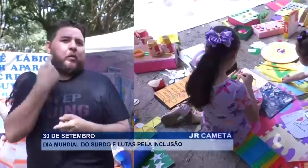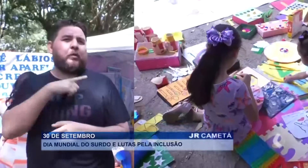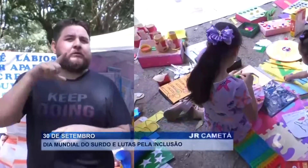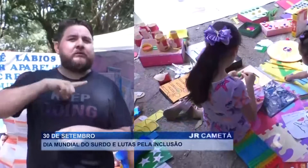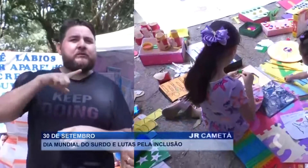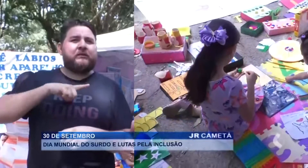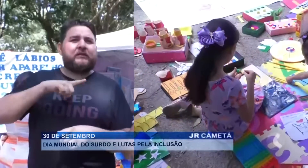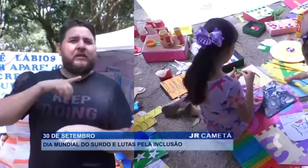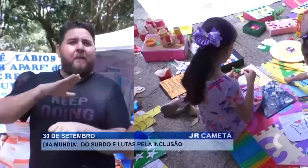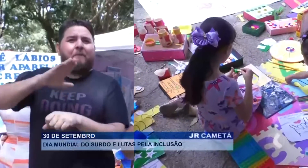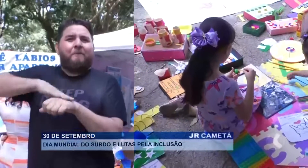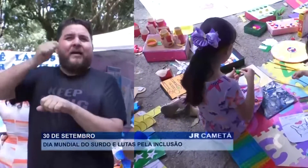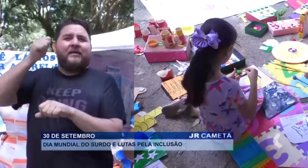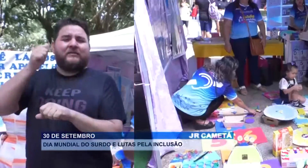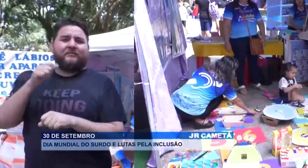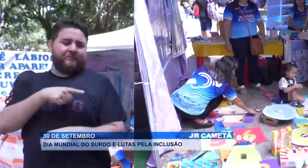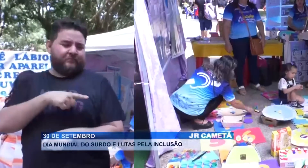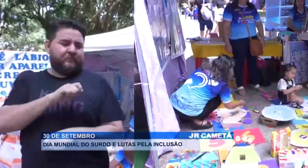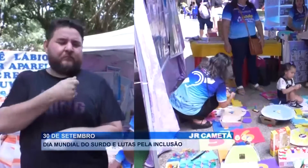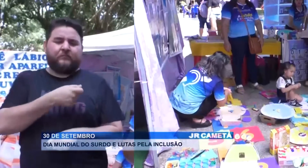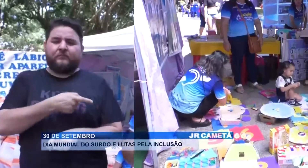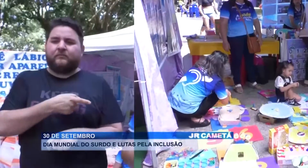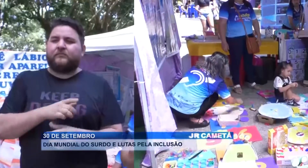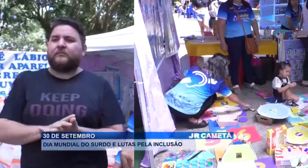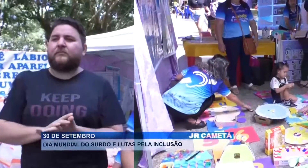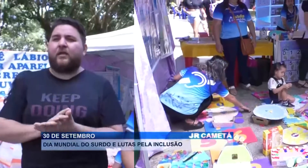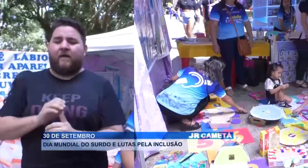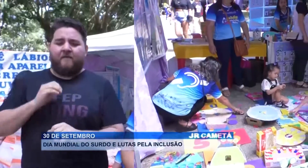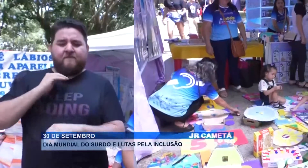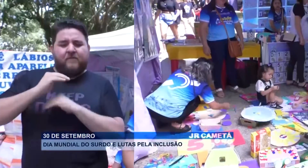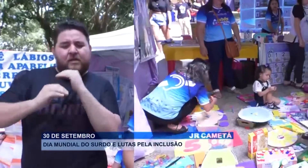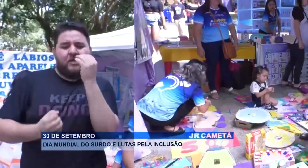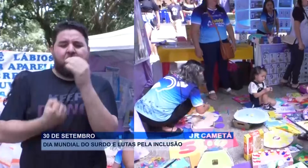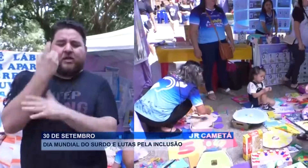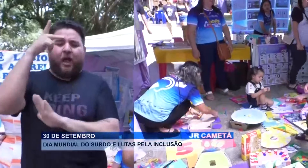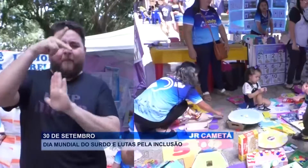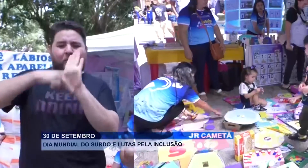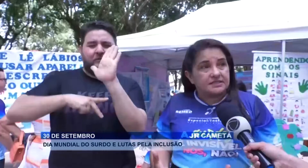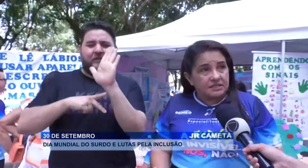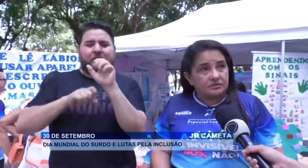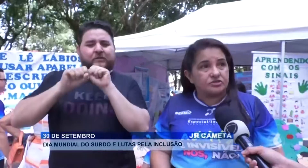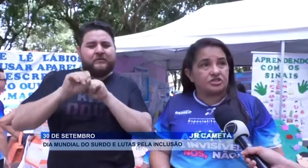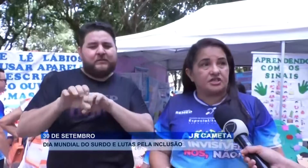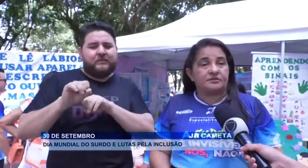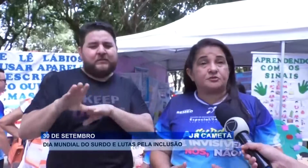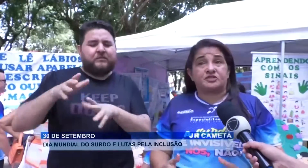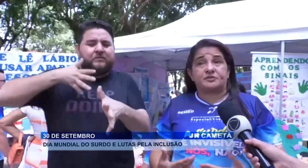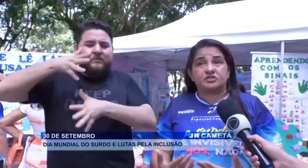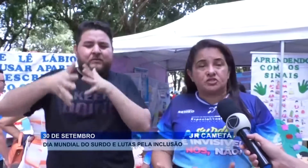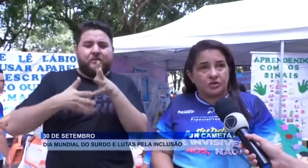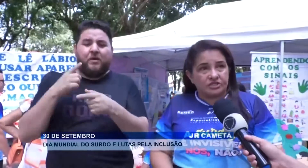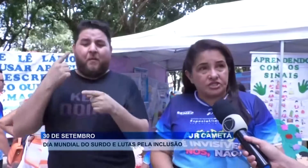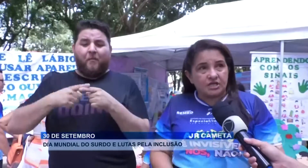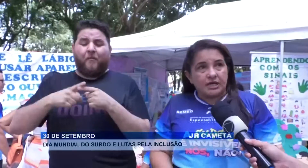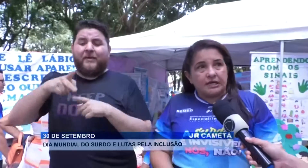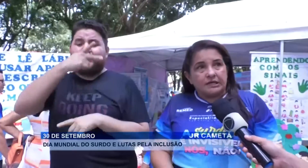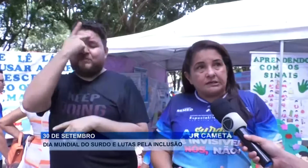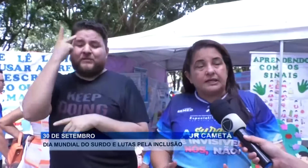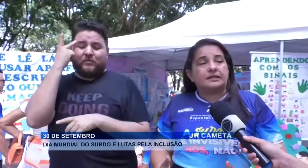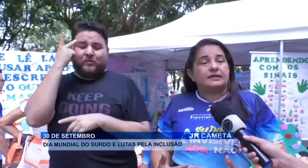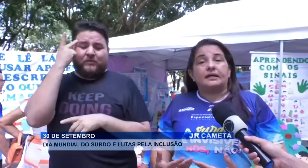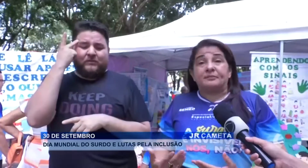tem o Quanto Mais Libras, que esse é o sinal, que desenvolve projetos de ensino de leitura para as pessoas